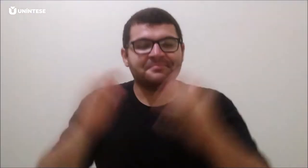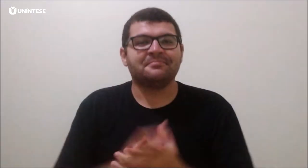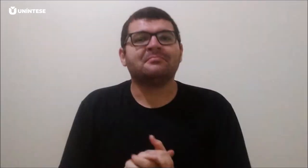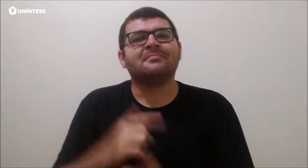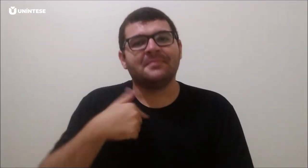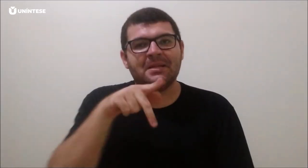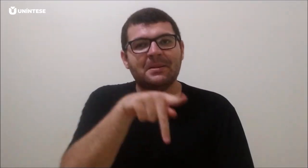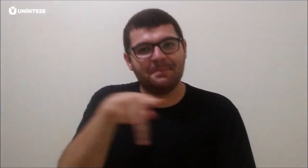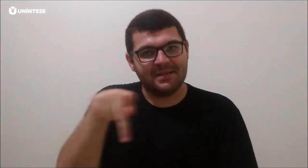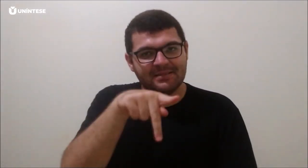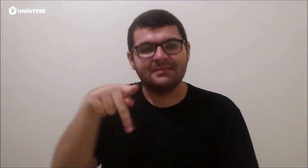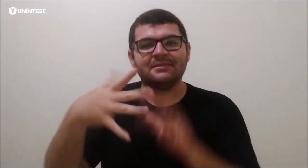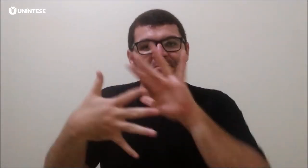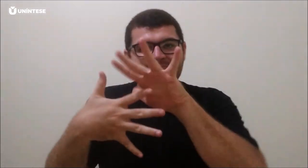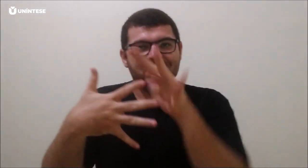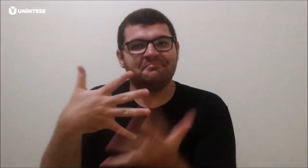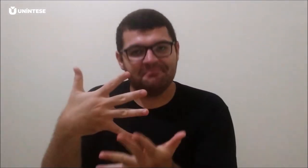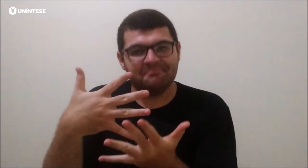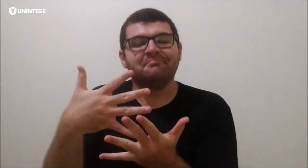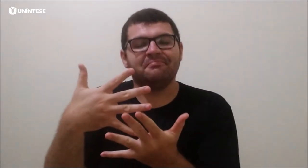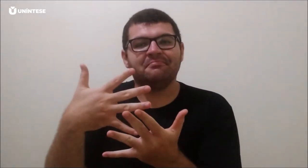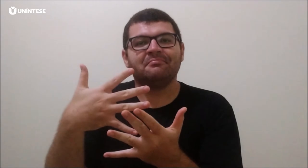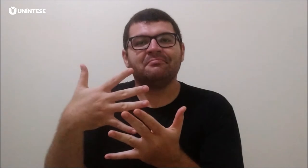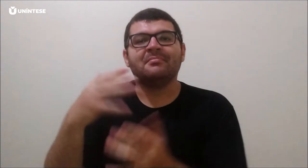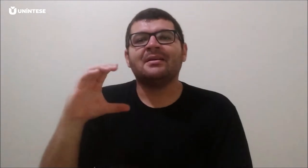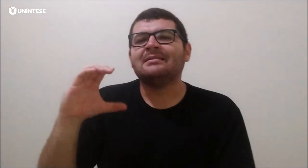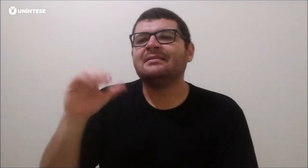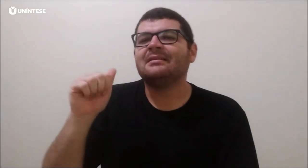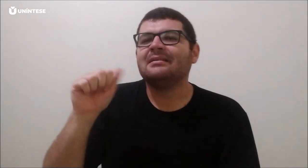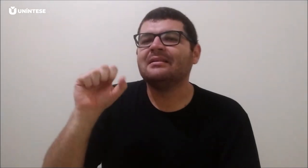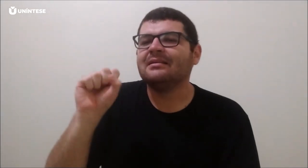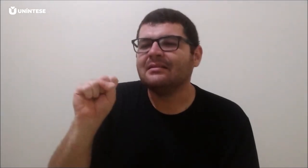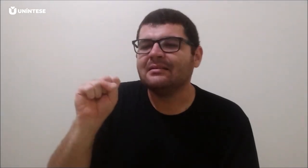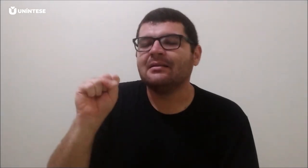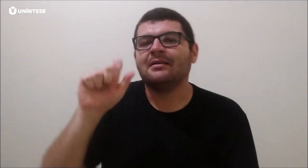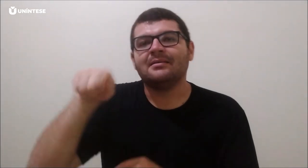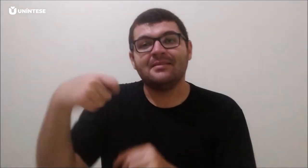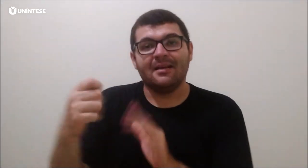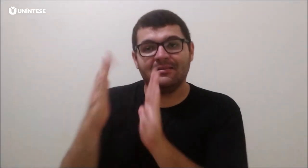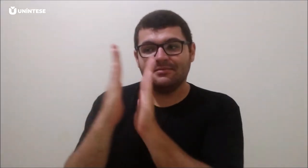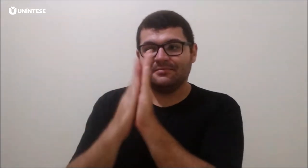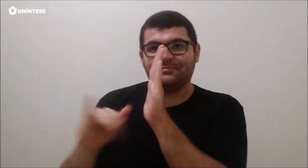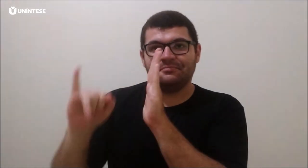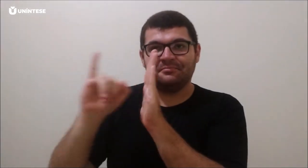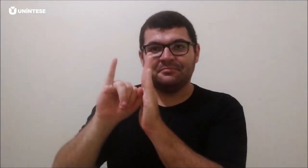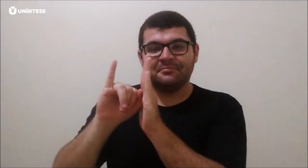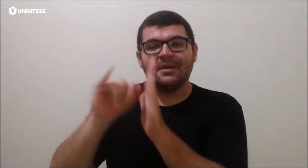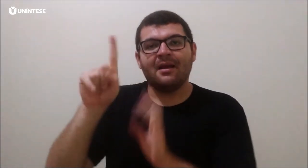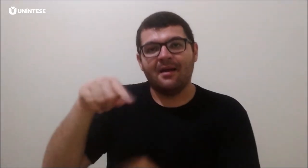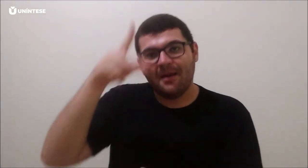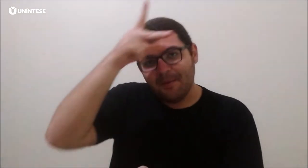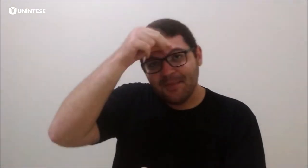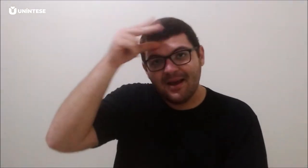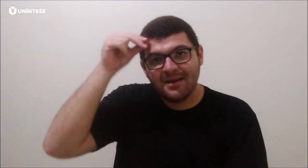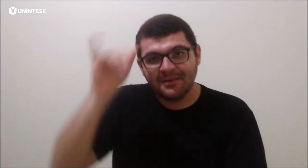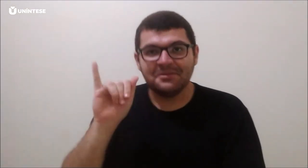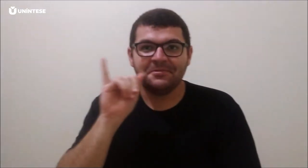ensino superior. Atuo como professor de Libras no CAS, pela Prefeitura Municipal de